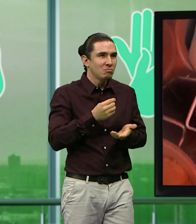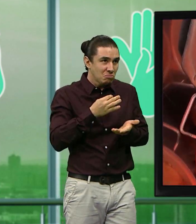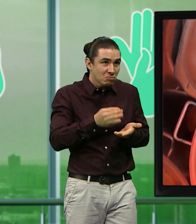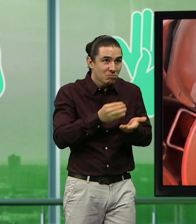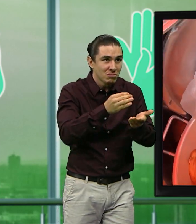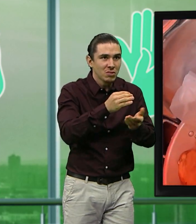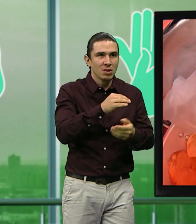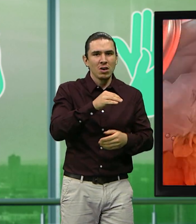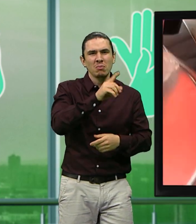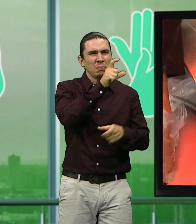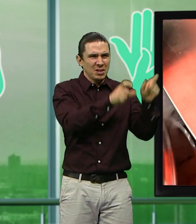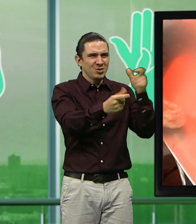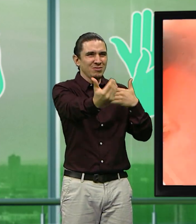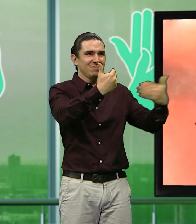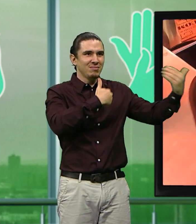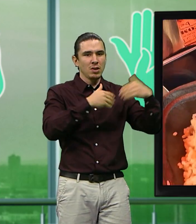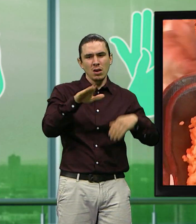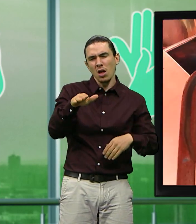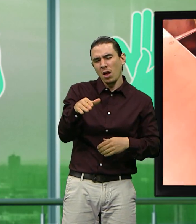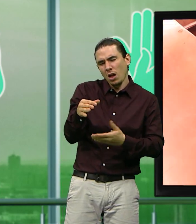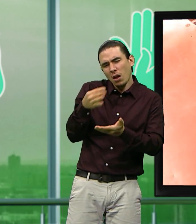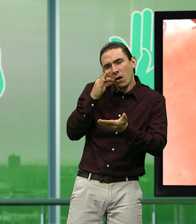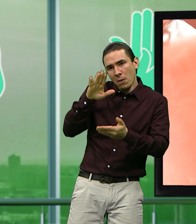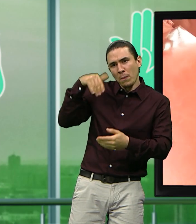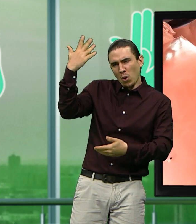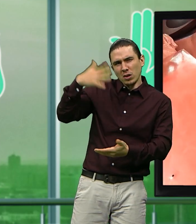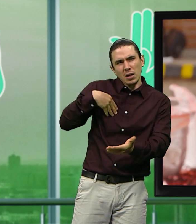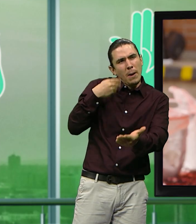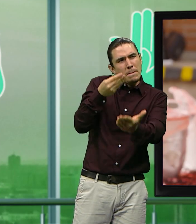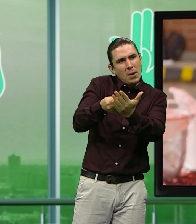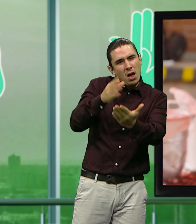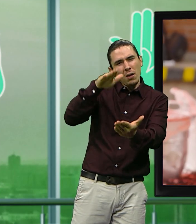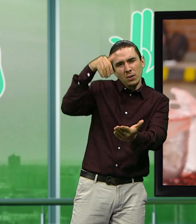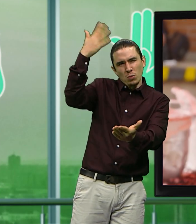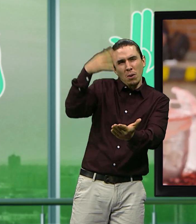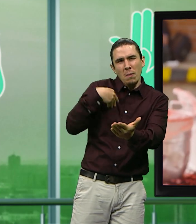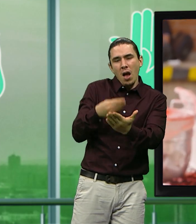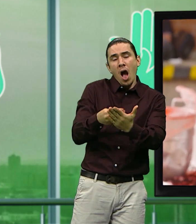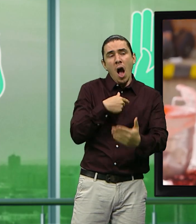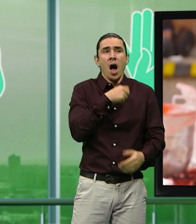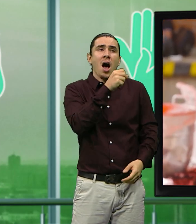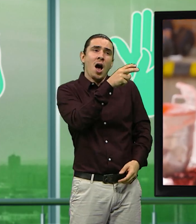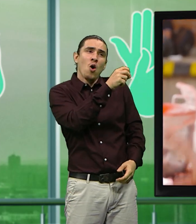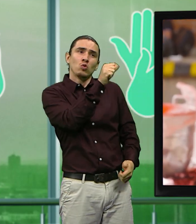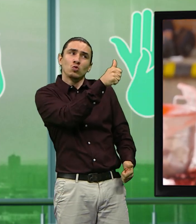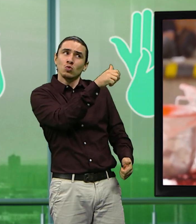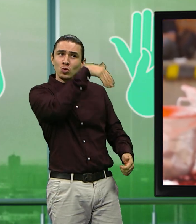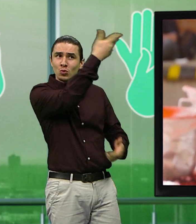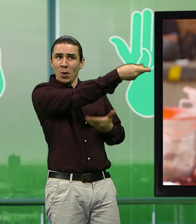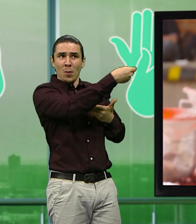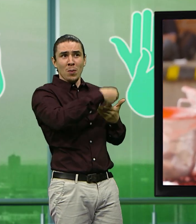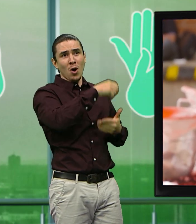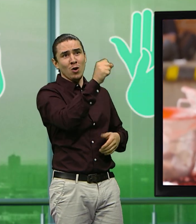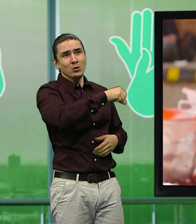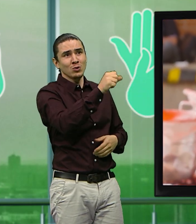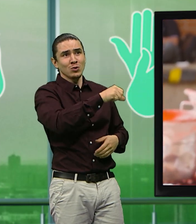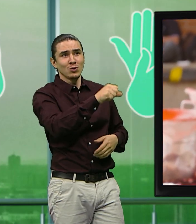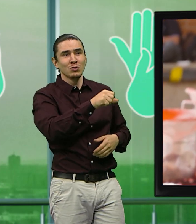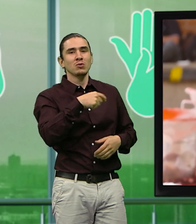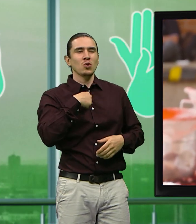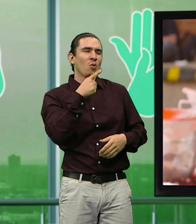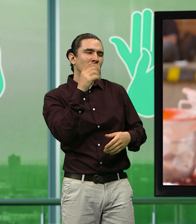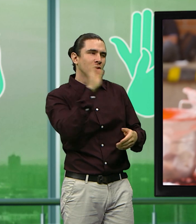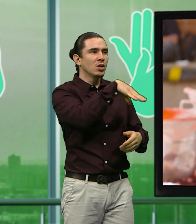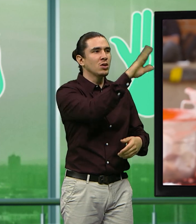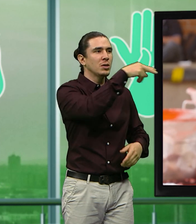a los clientes yo les decía, niño, deme y ahorita me pagan, entonces yo le digo, bueno, hágale pues, ya para irles a cobrar yo, niño,